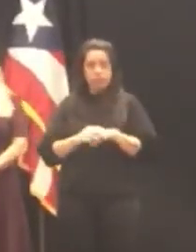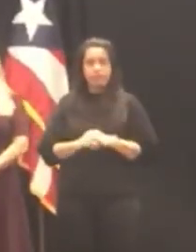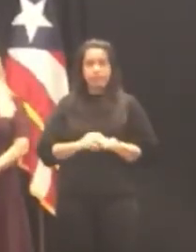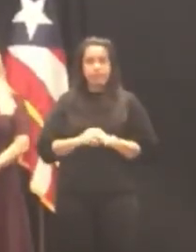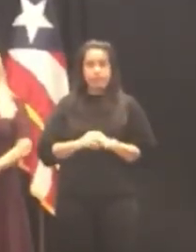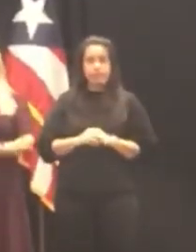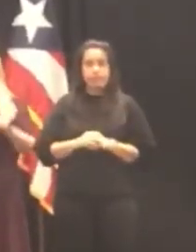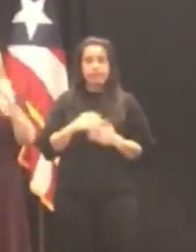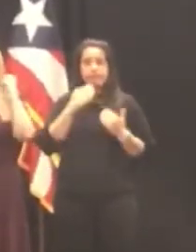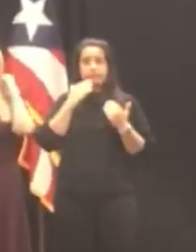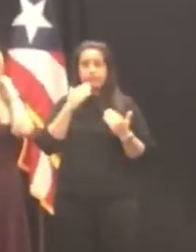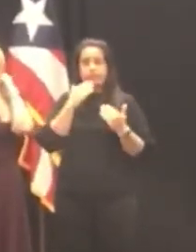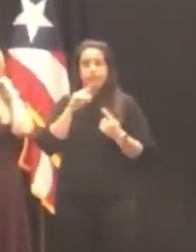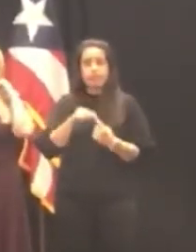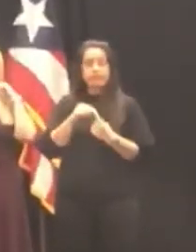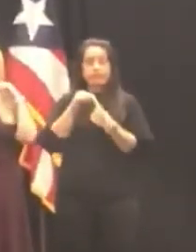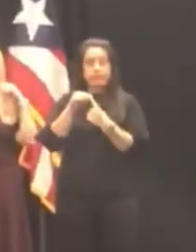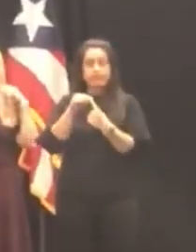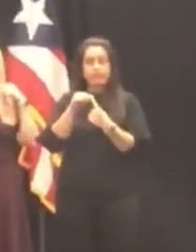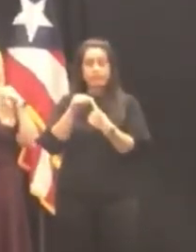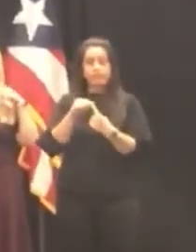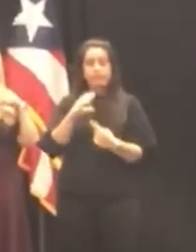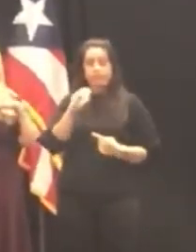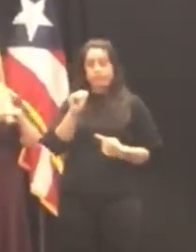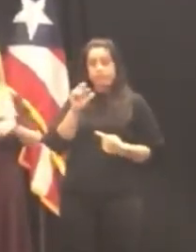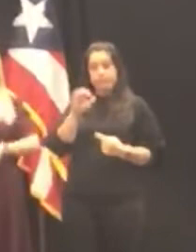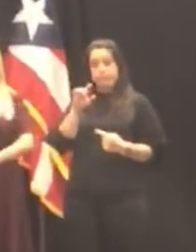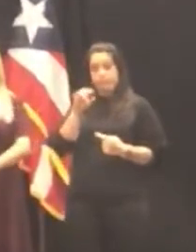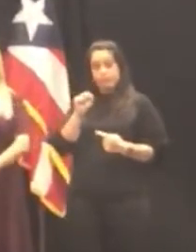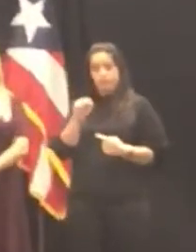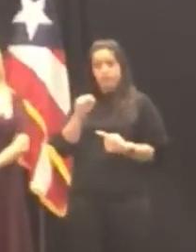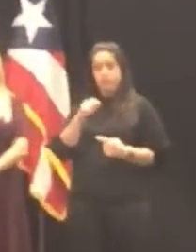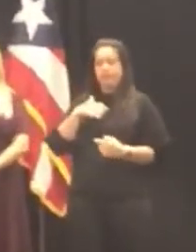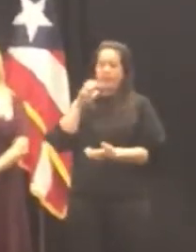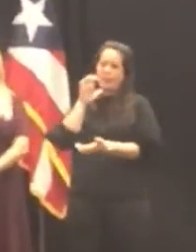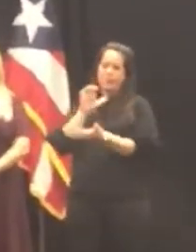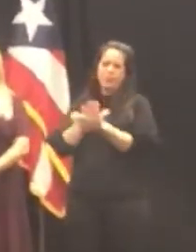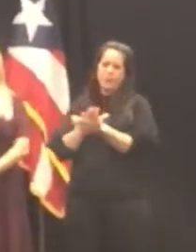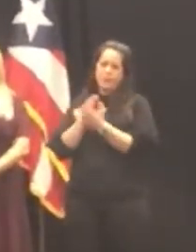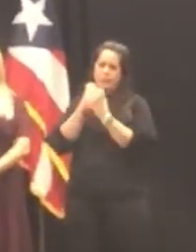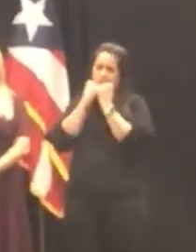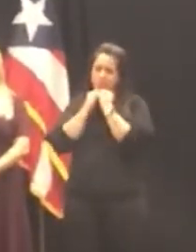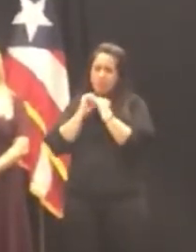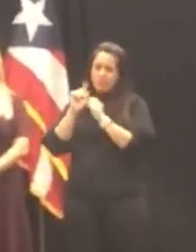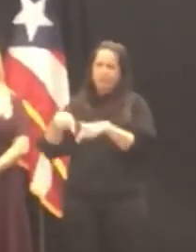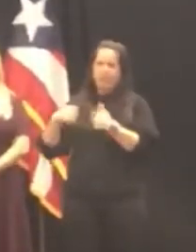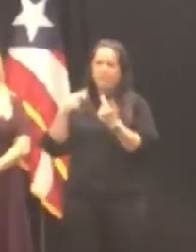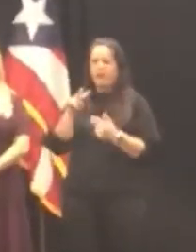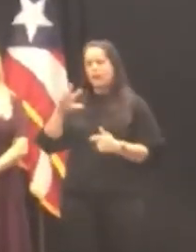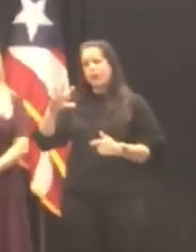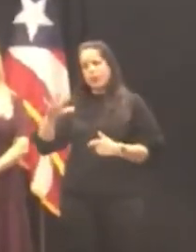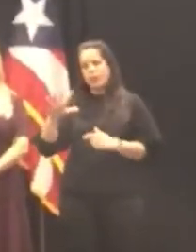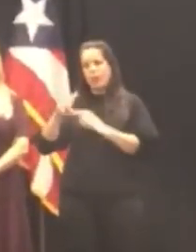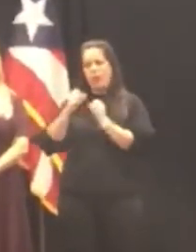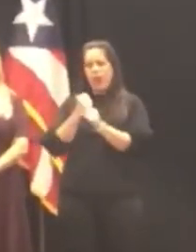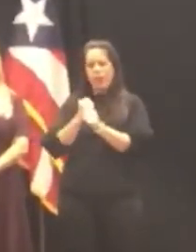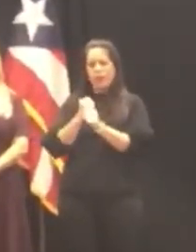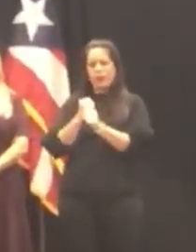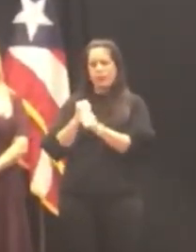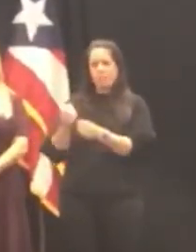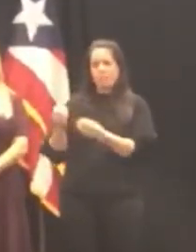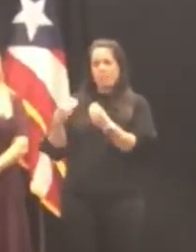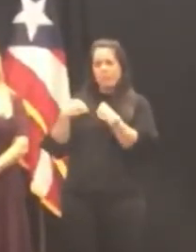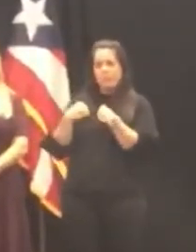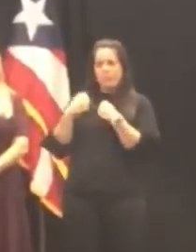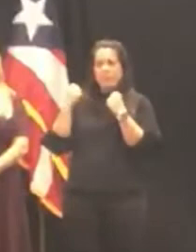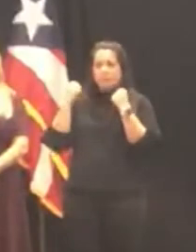un agradecimiento especial a Carlos mi adorado esposo desde hace 25 años quien me ha dado